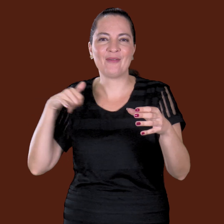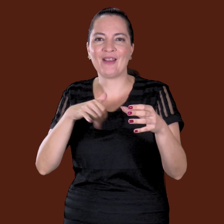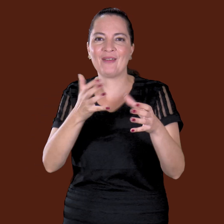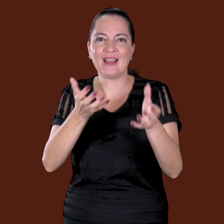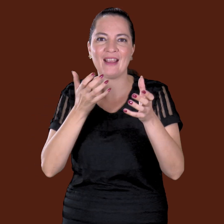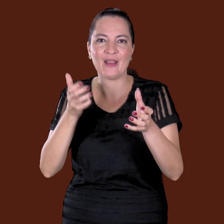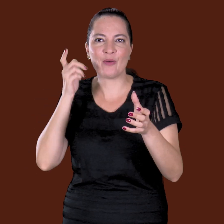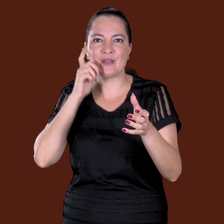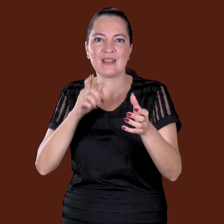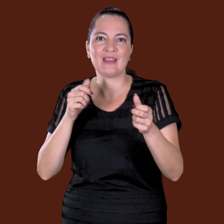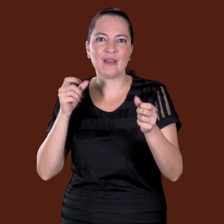igualzinho.